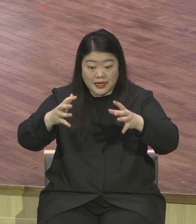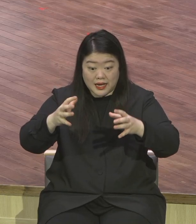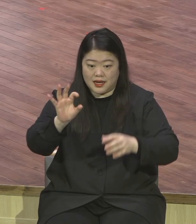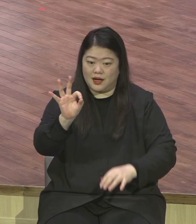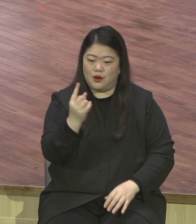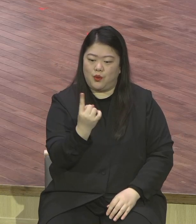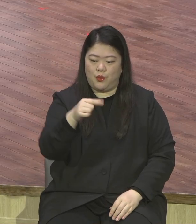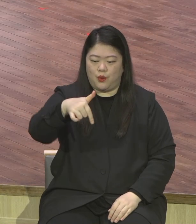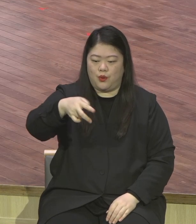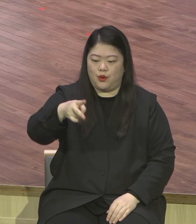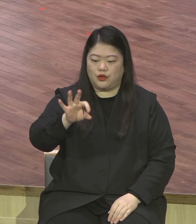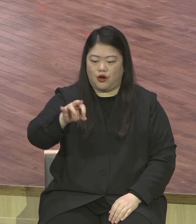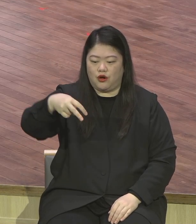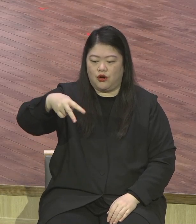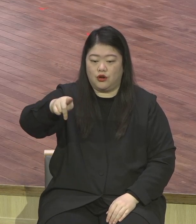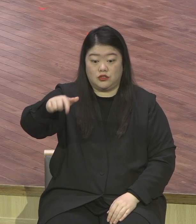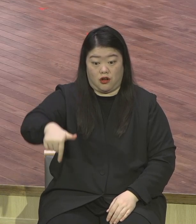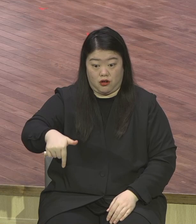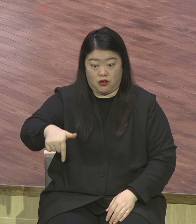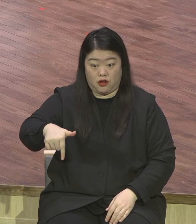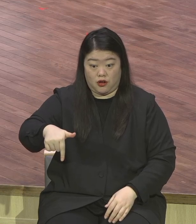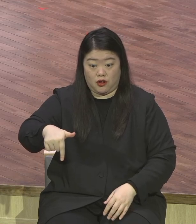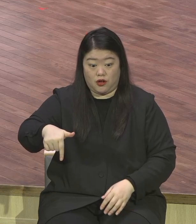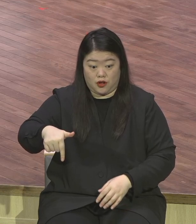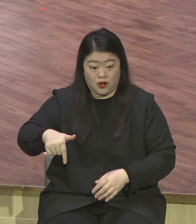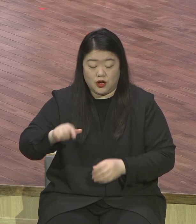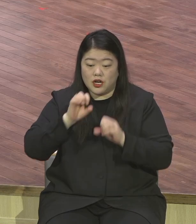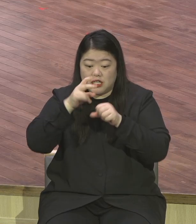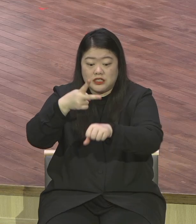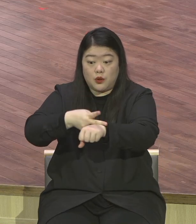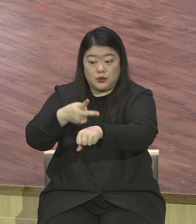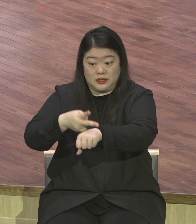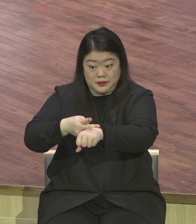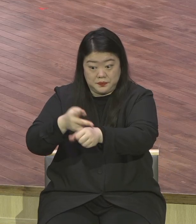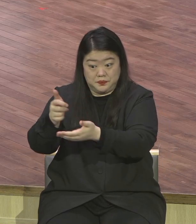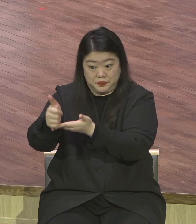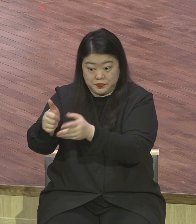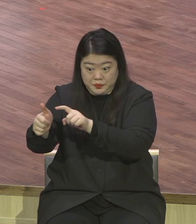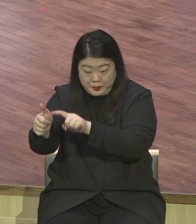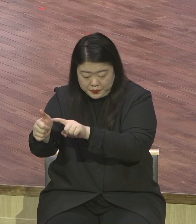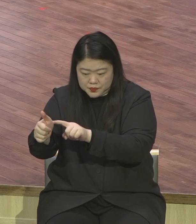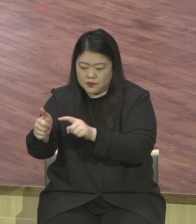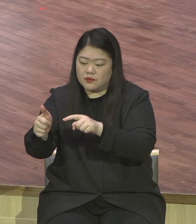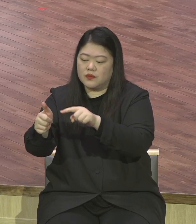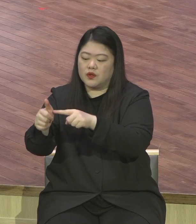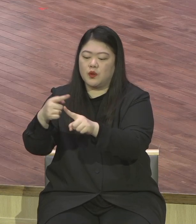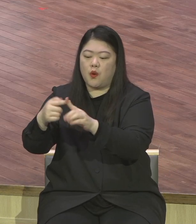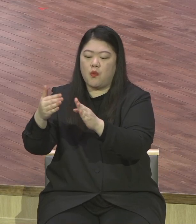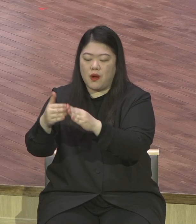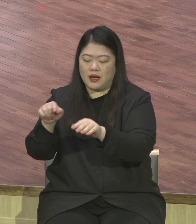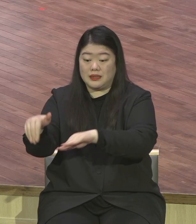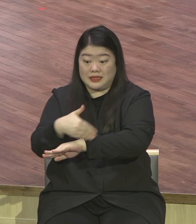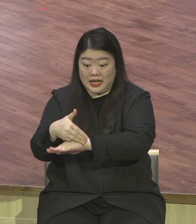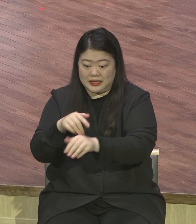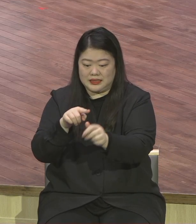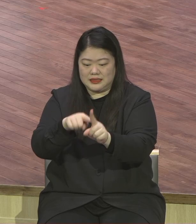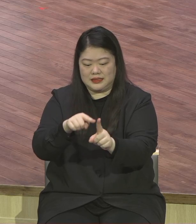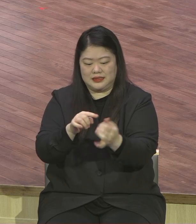선교사님을 통해서 이명순 거기에 있는 장노님이 제게 편지를 썼어요. 본당